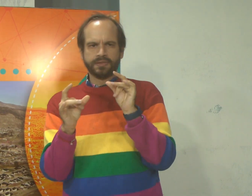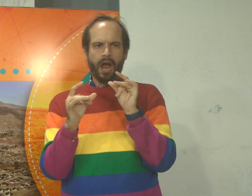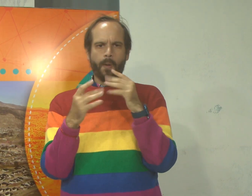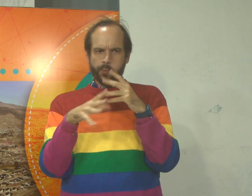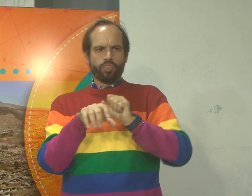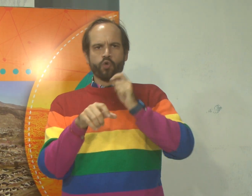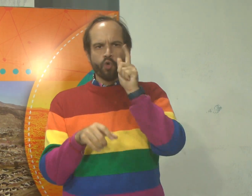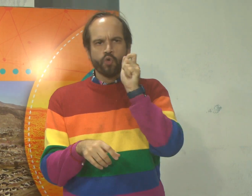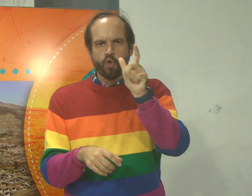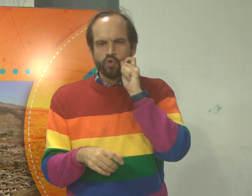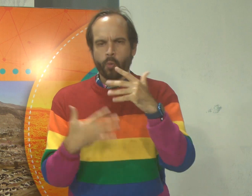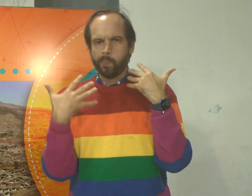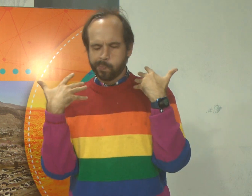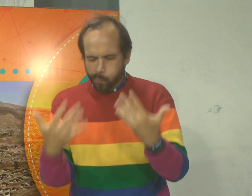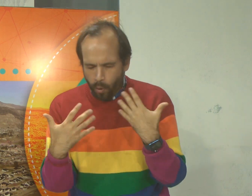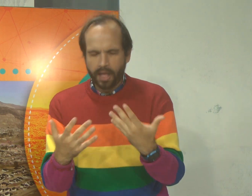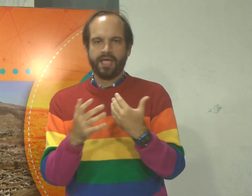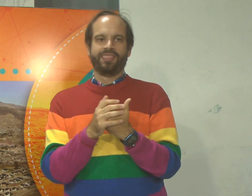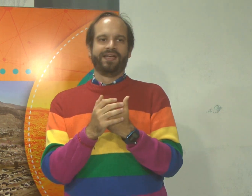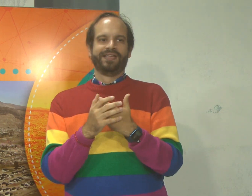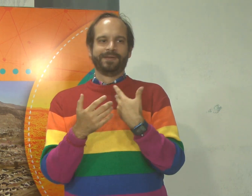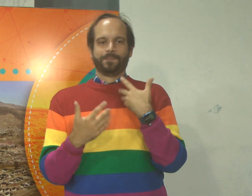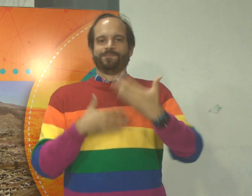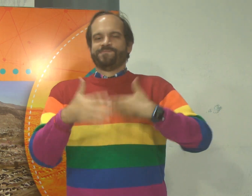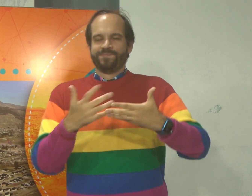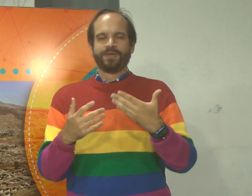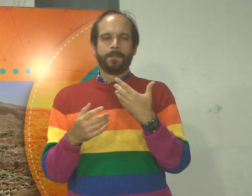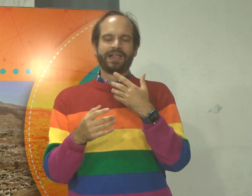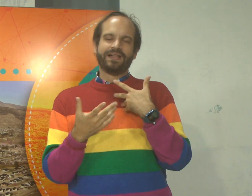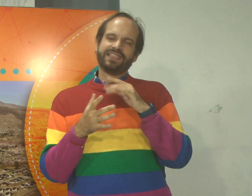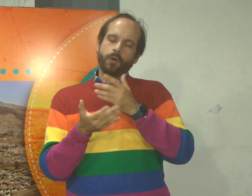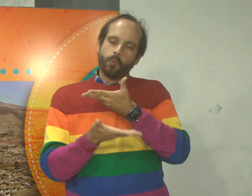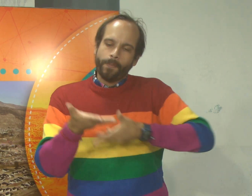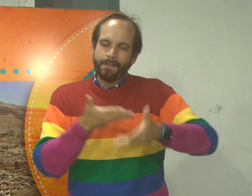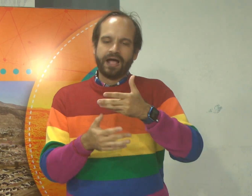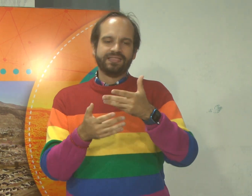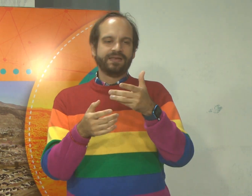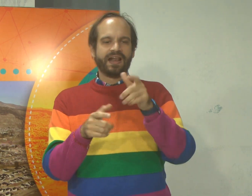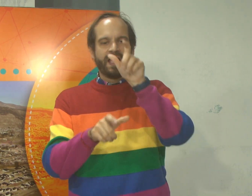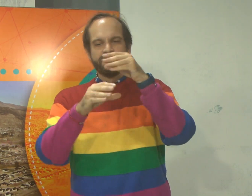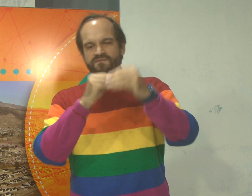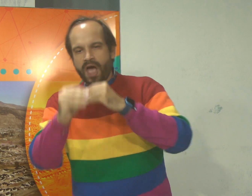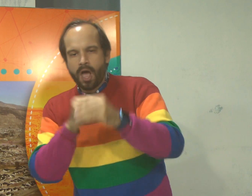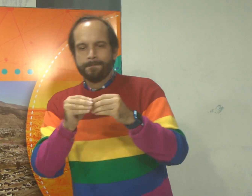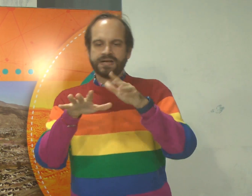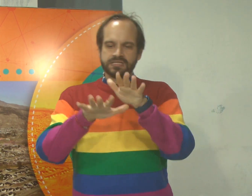tenemos dificultad para comunicarnos y poder atravesar todas estas barreras para compartir con ustedes,